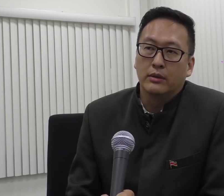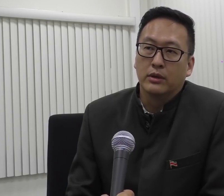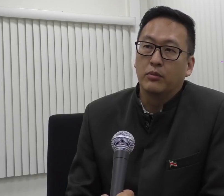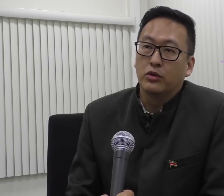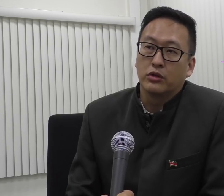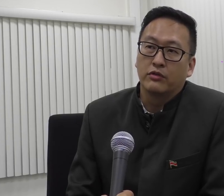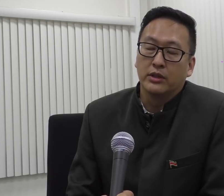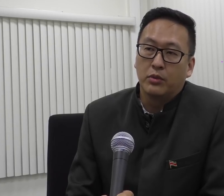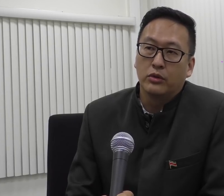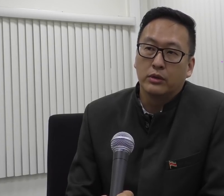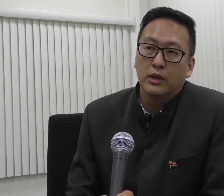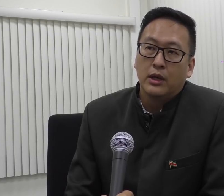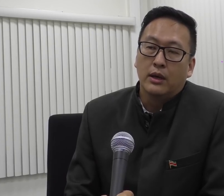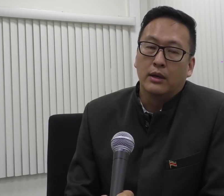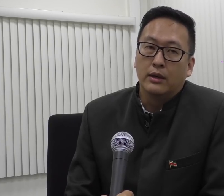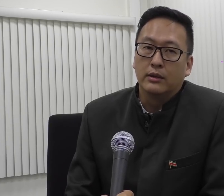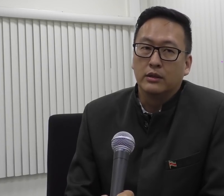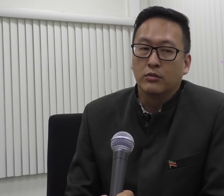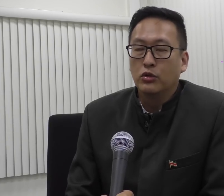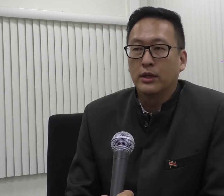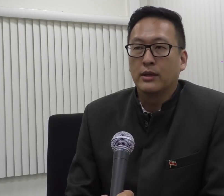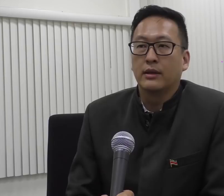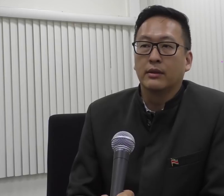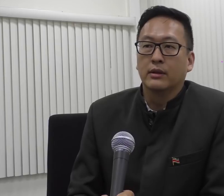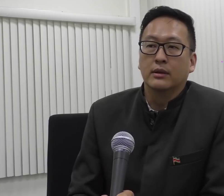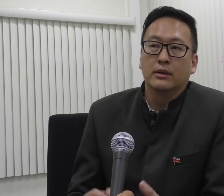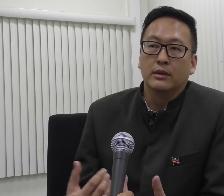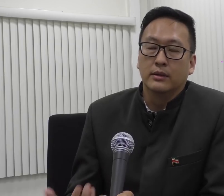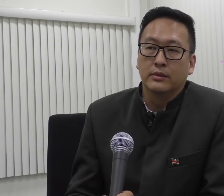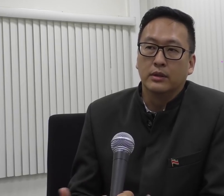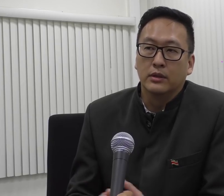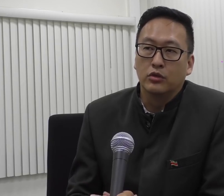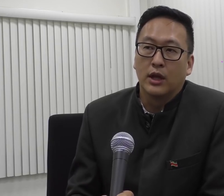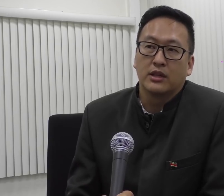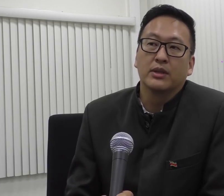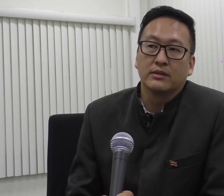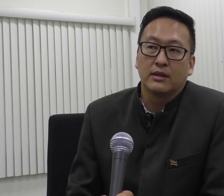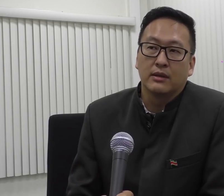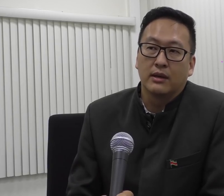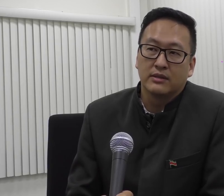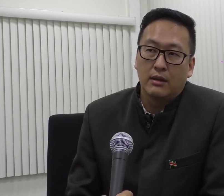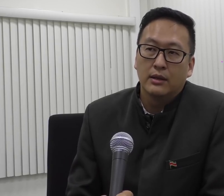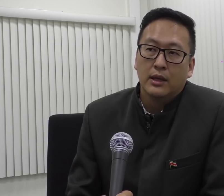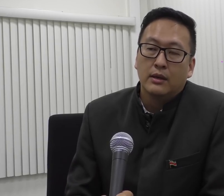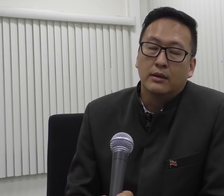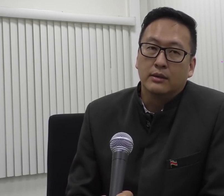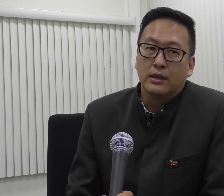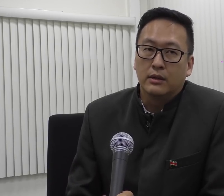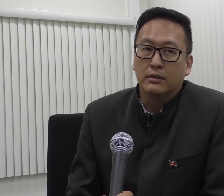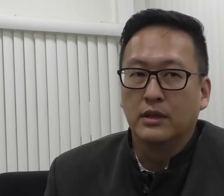nodigen we dan de importeurs uit van die producten. Het is de bedoeling dat hij dan de dollar ter beschikking kan stellen